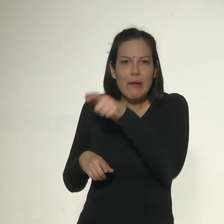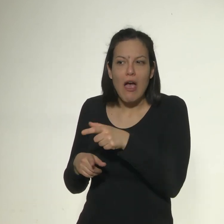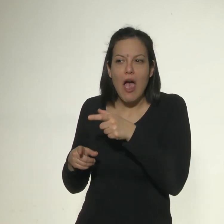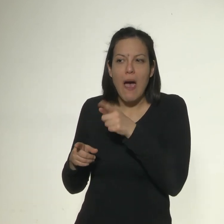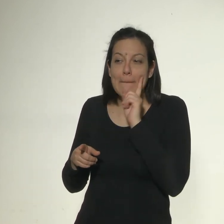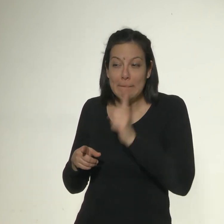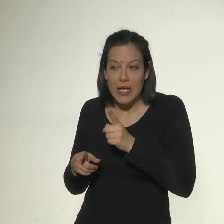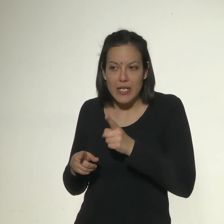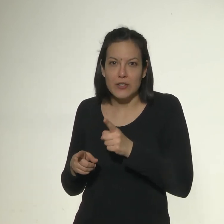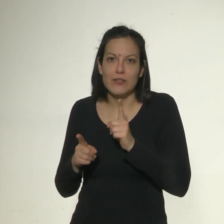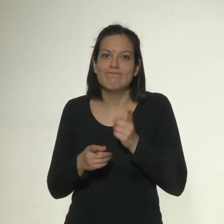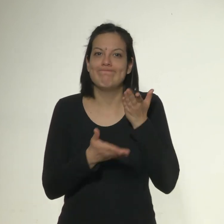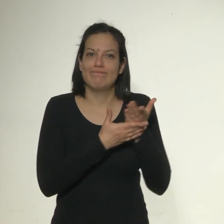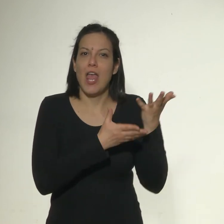ser cercano está en peligro.